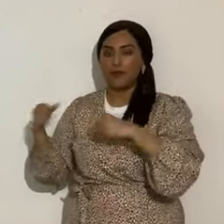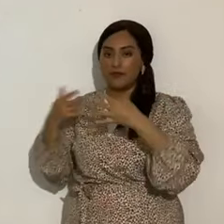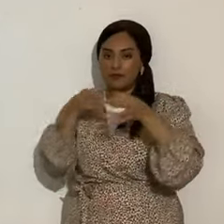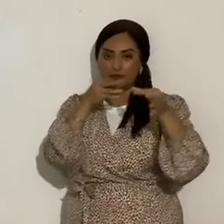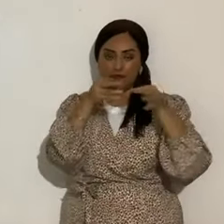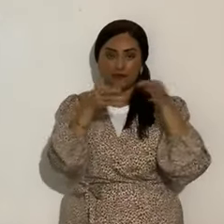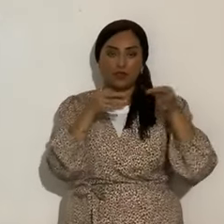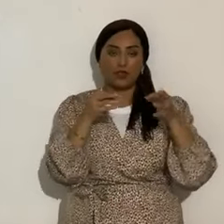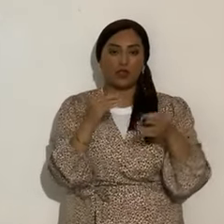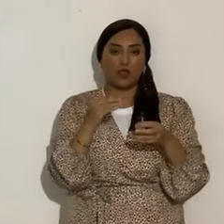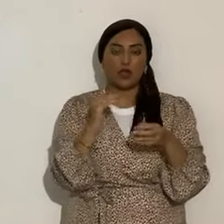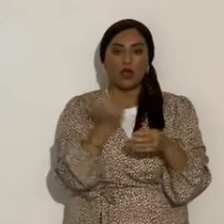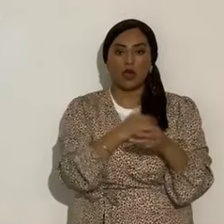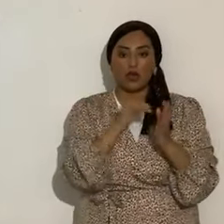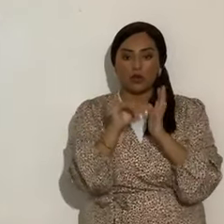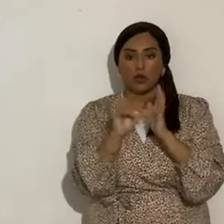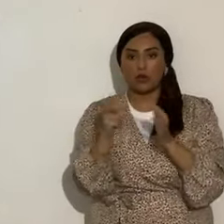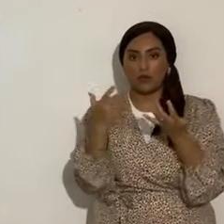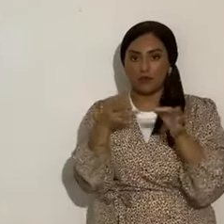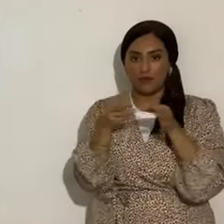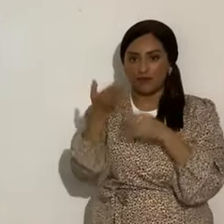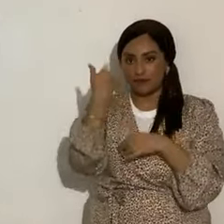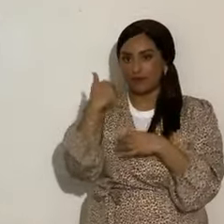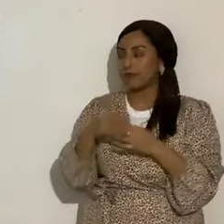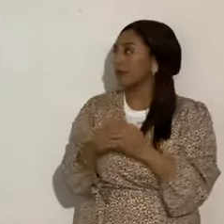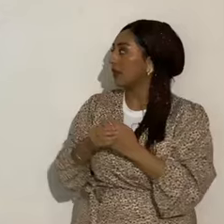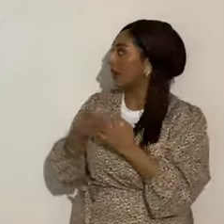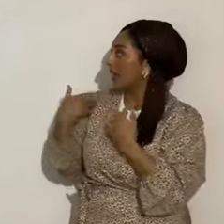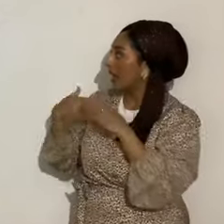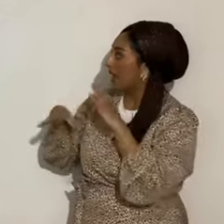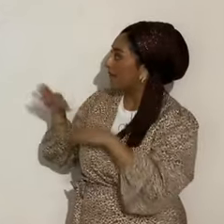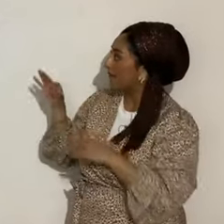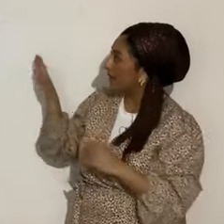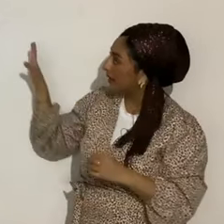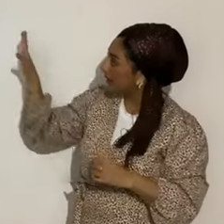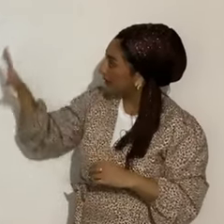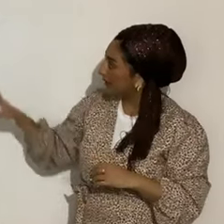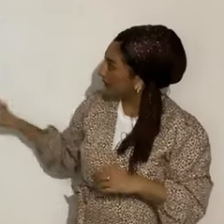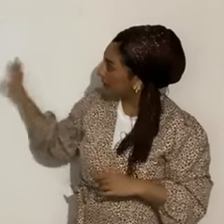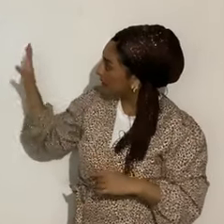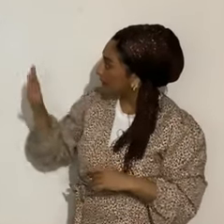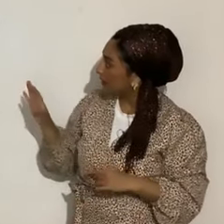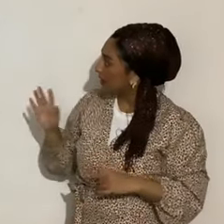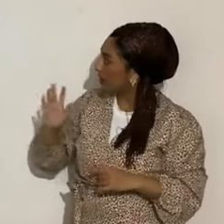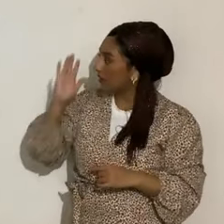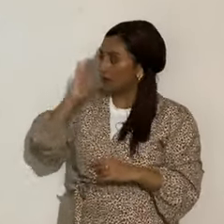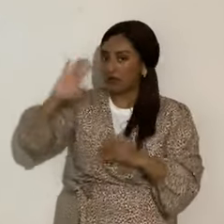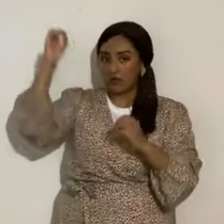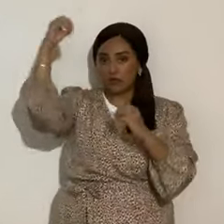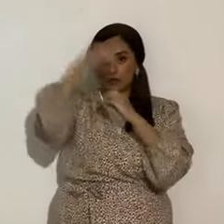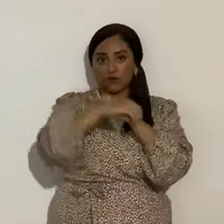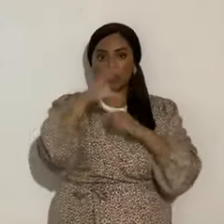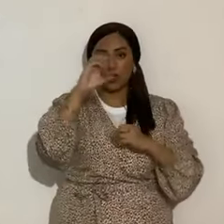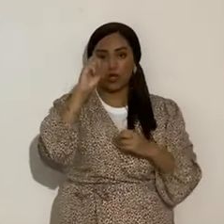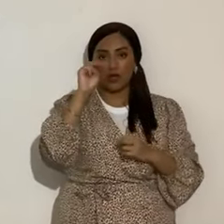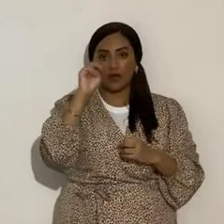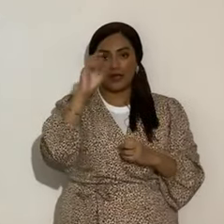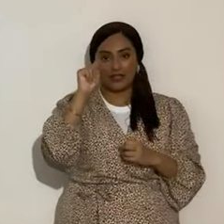en este mismo canal. Entonces, aquí encuentras la posición del cometa Halley, ahí está,